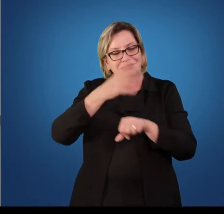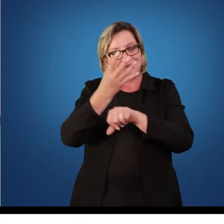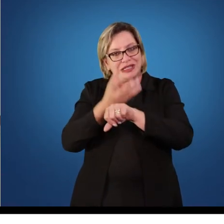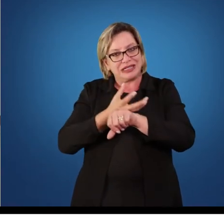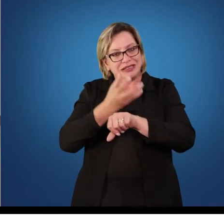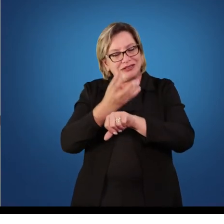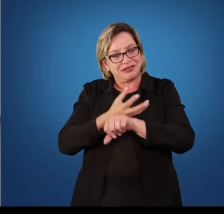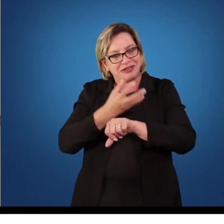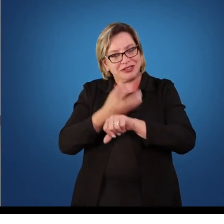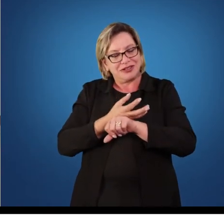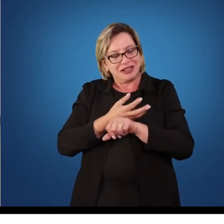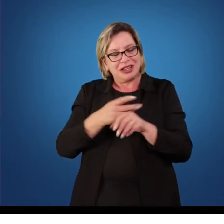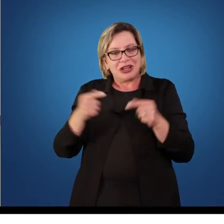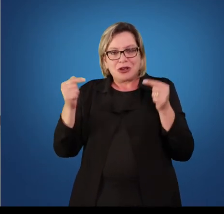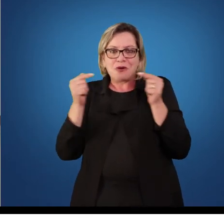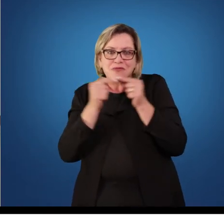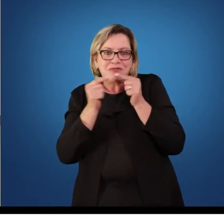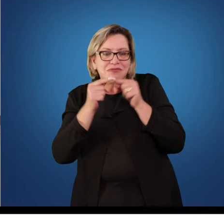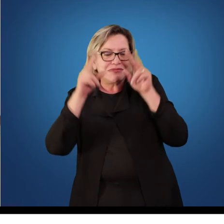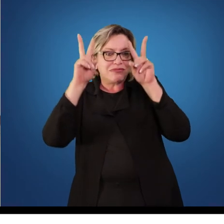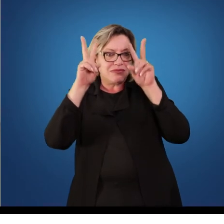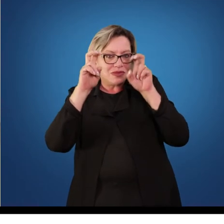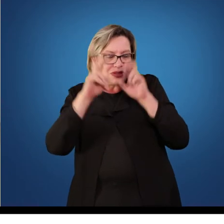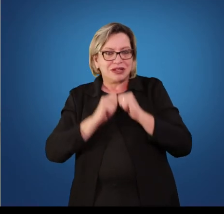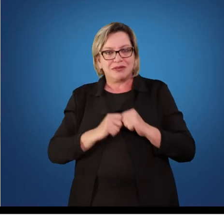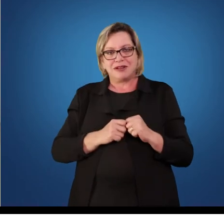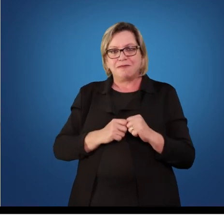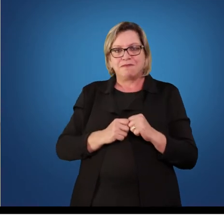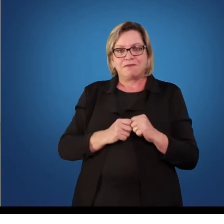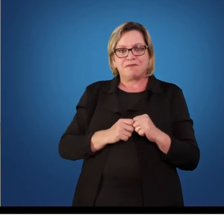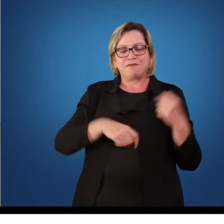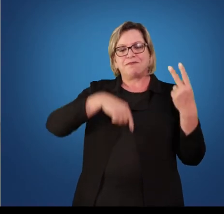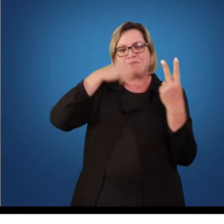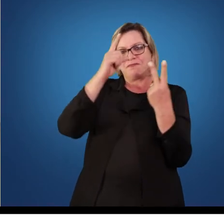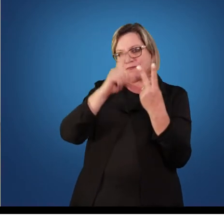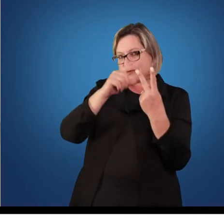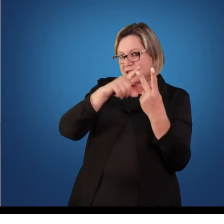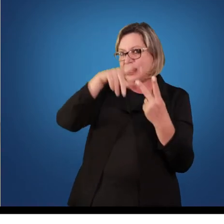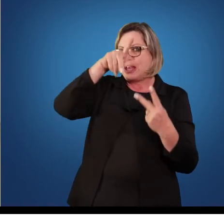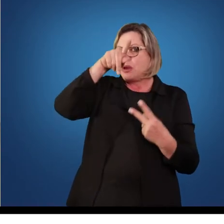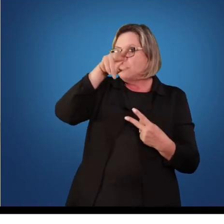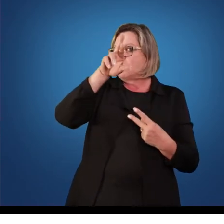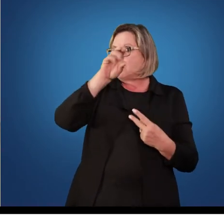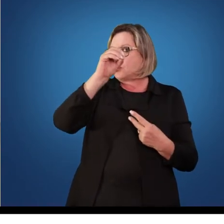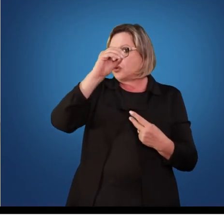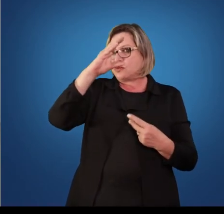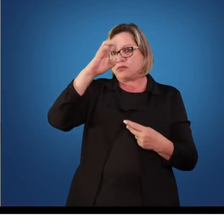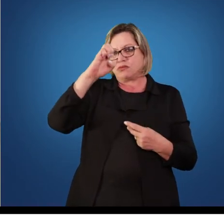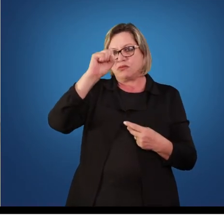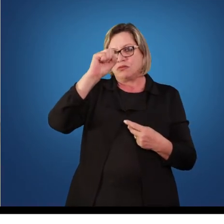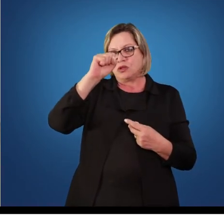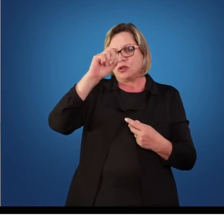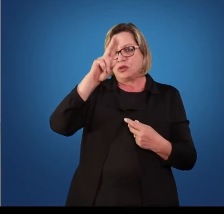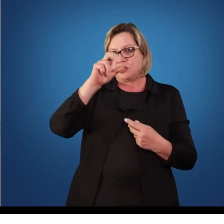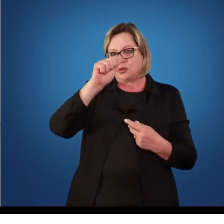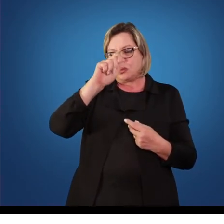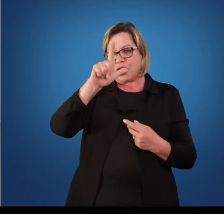durante aquela temática que eu estou trabalhando. A avaliação processual, ela é contínua e está